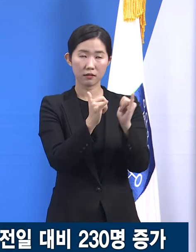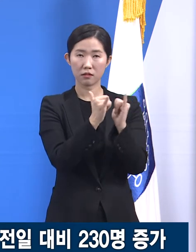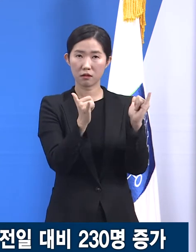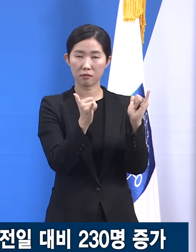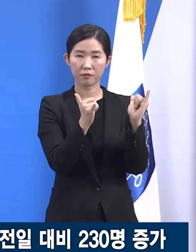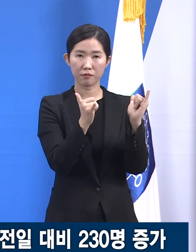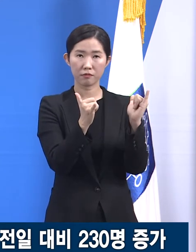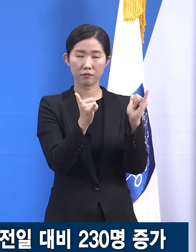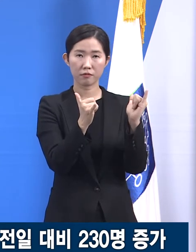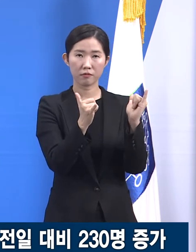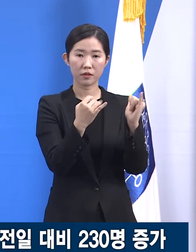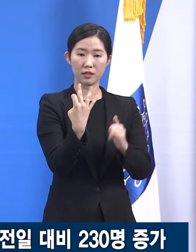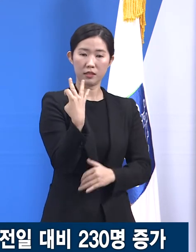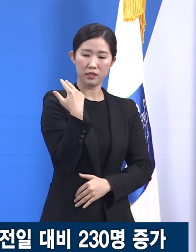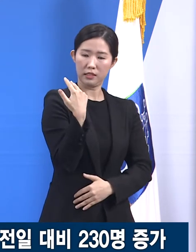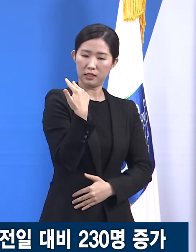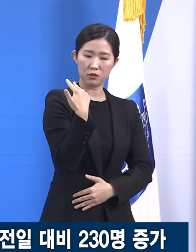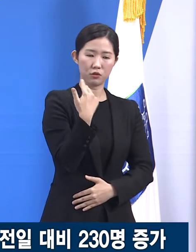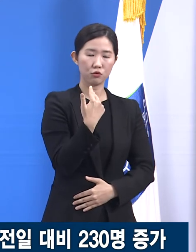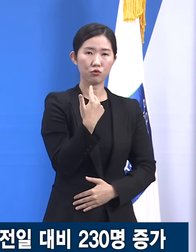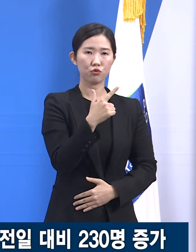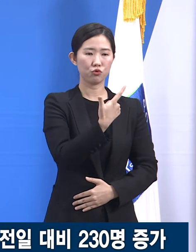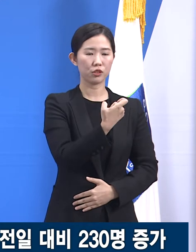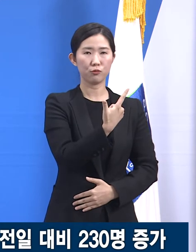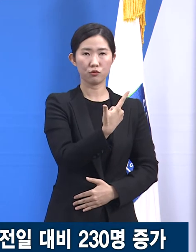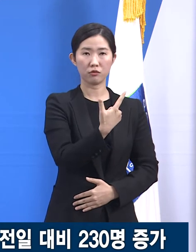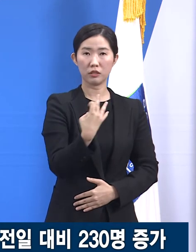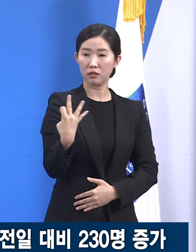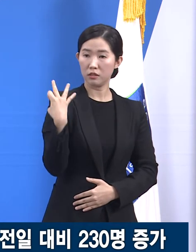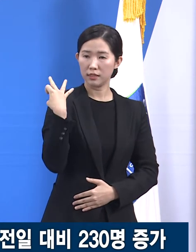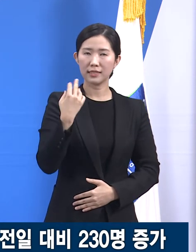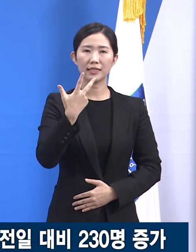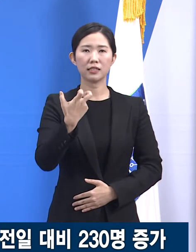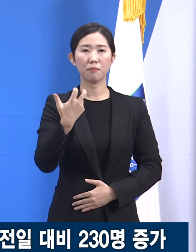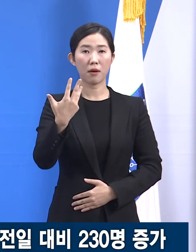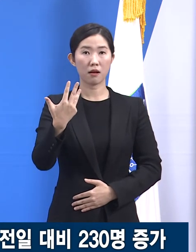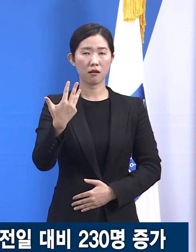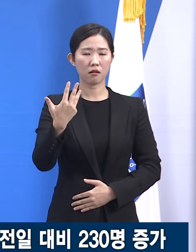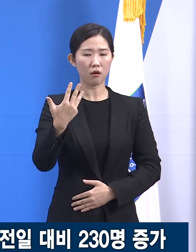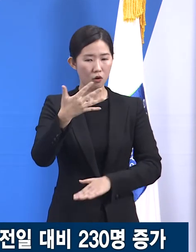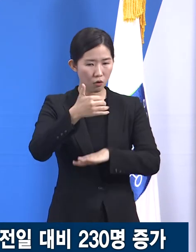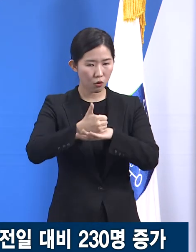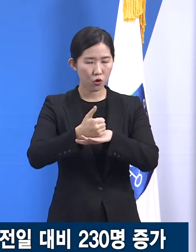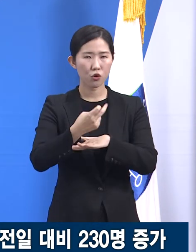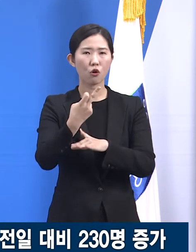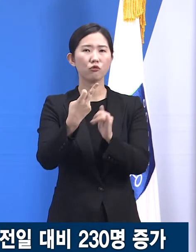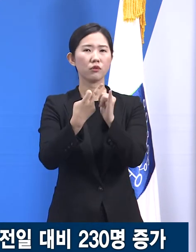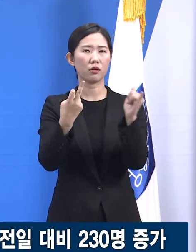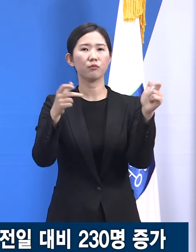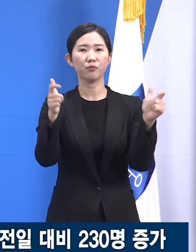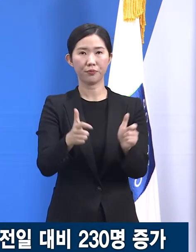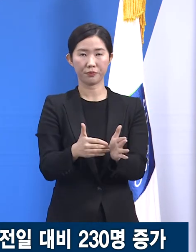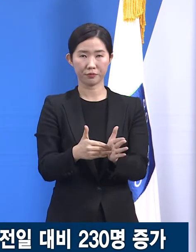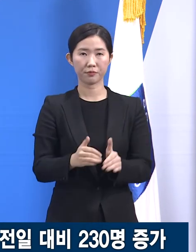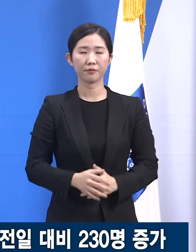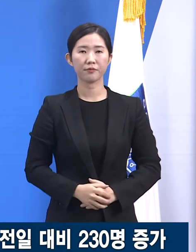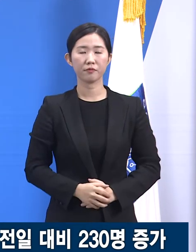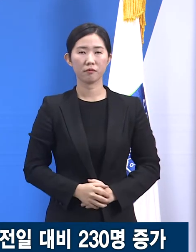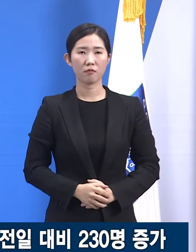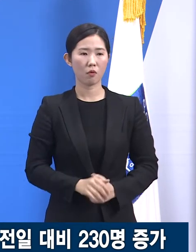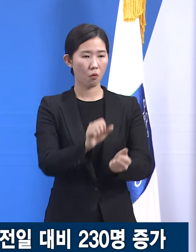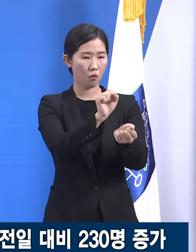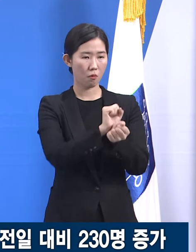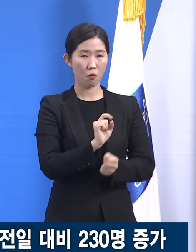일평균 66명으로 전주 78명 대비 12명 감소하였습니다. 감염